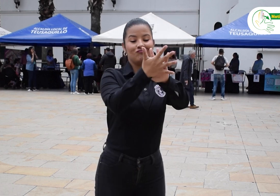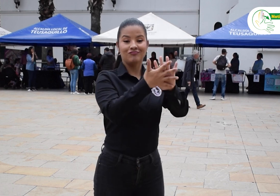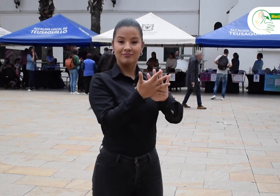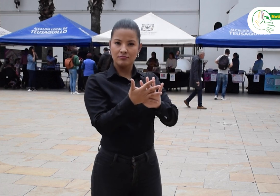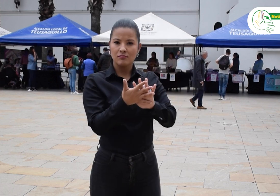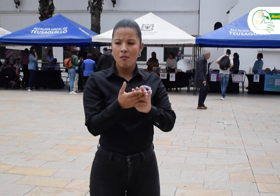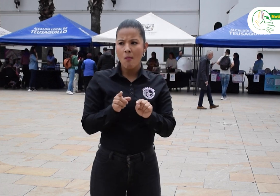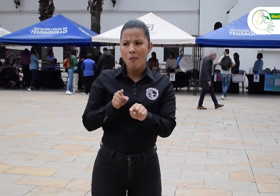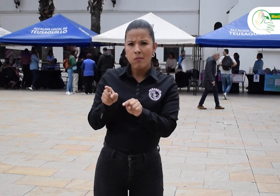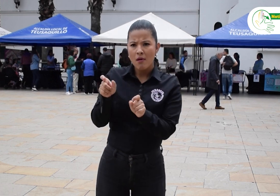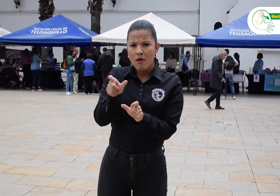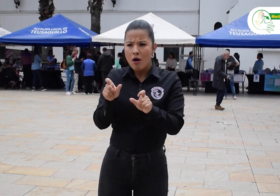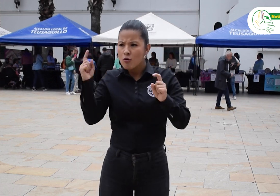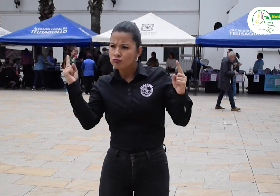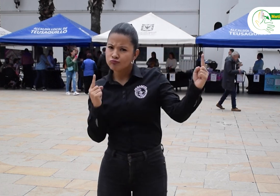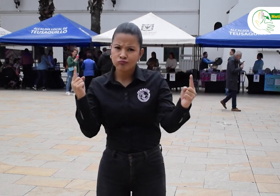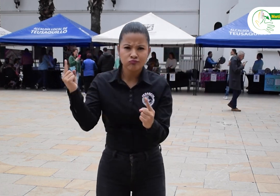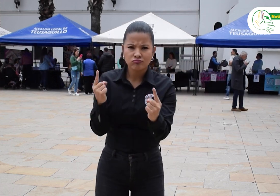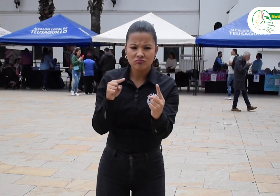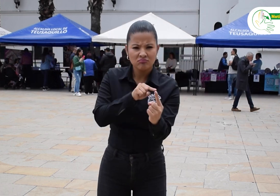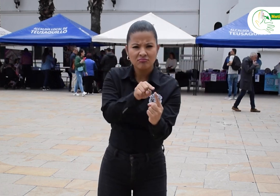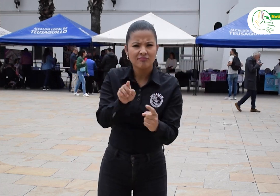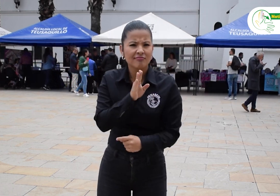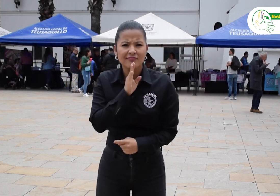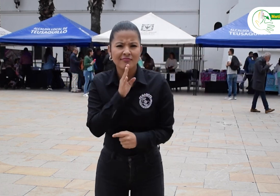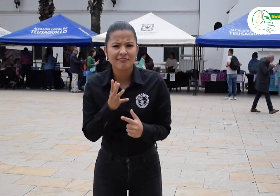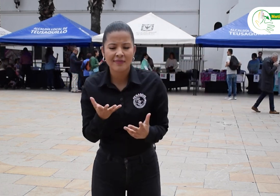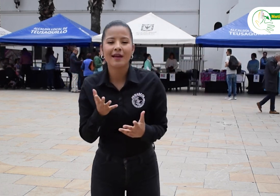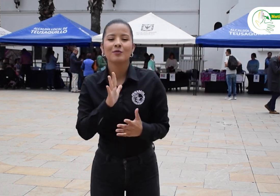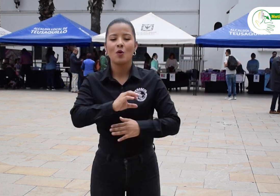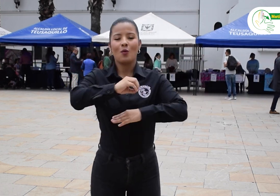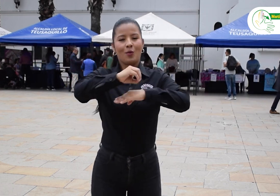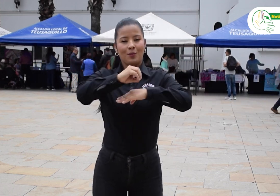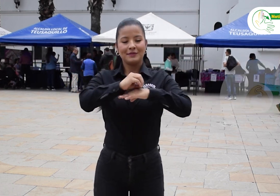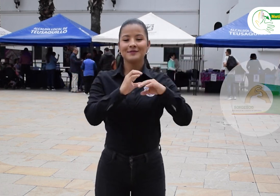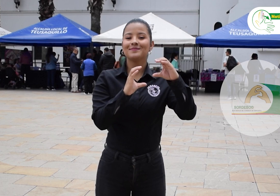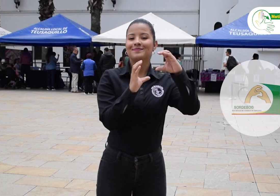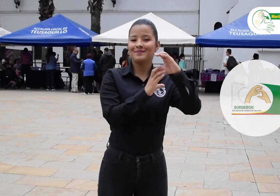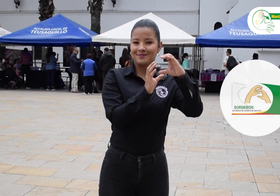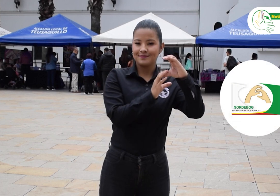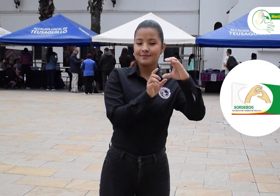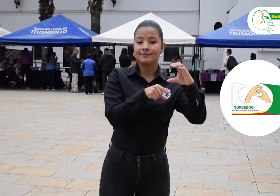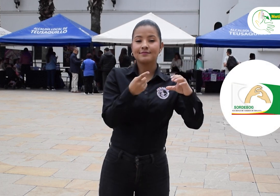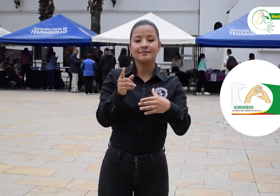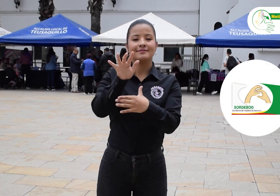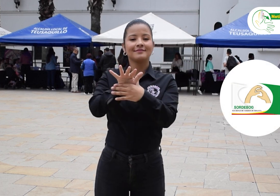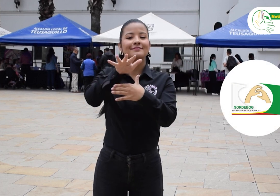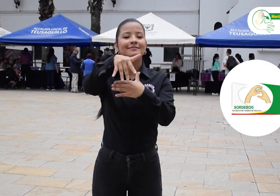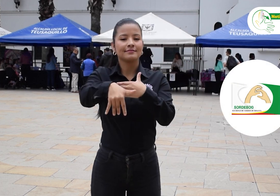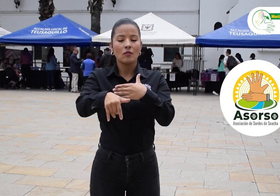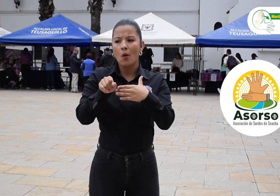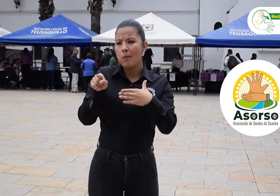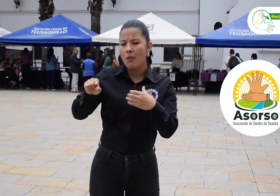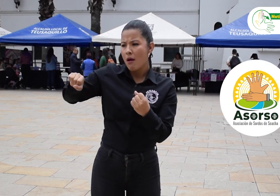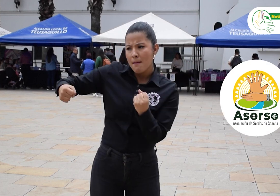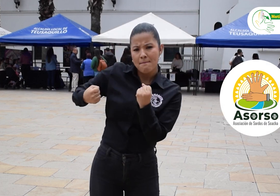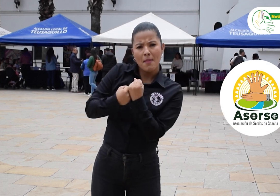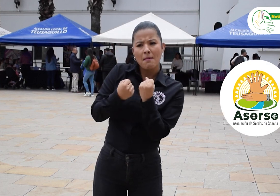de la lengua de señas. Entre los asistentes contamos con asociaciones, estuvieron presentes Sordebog y Azorzo y se